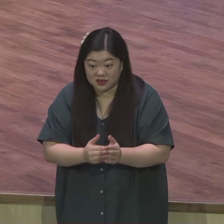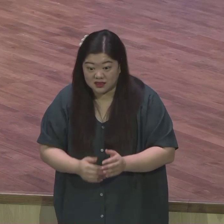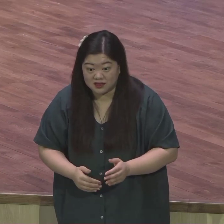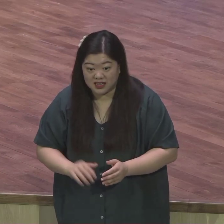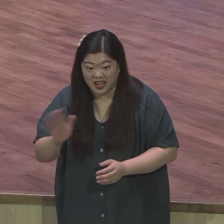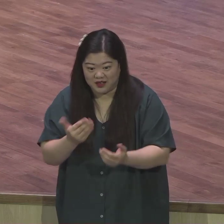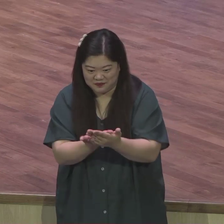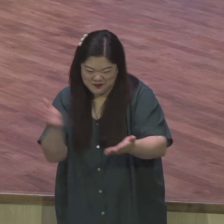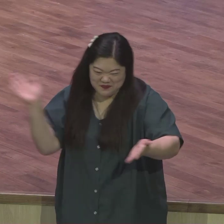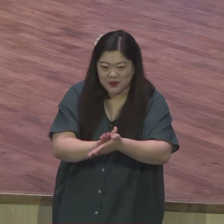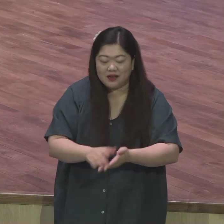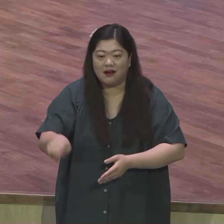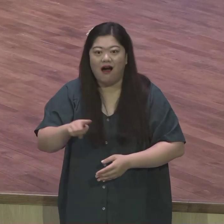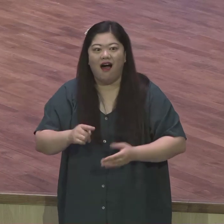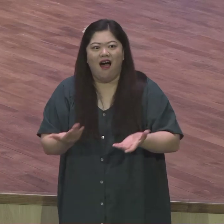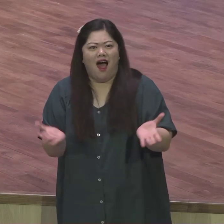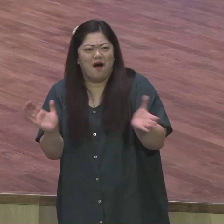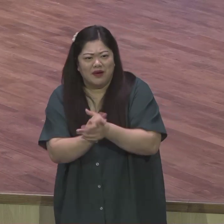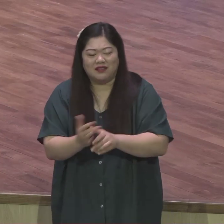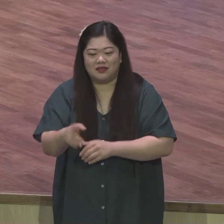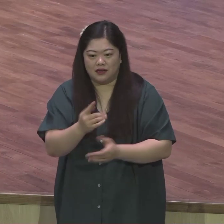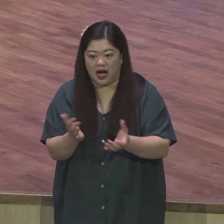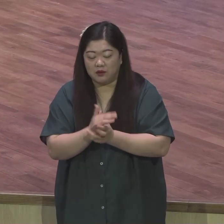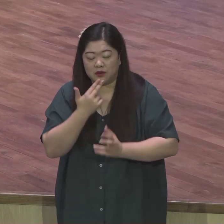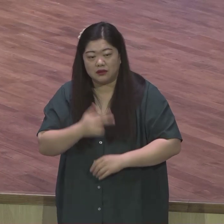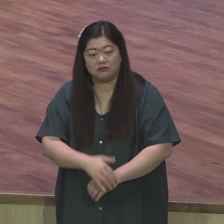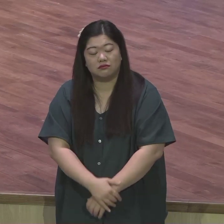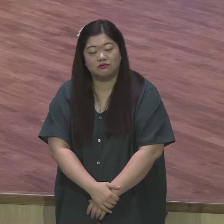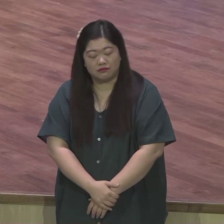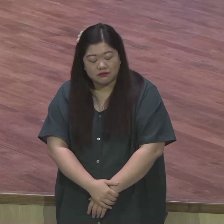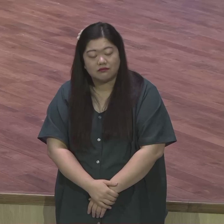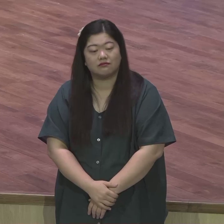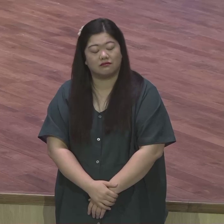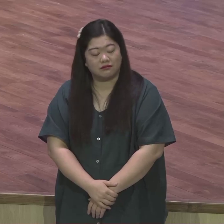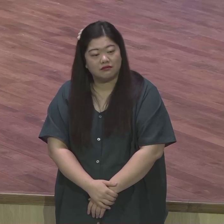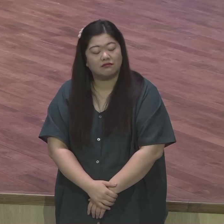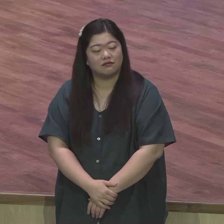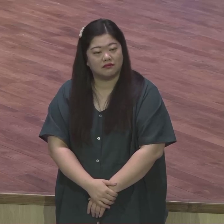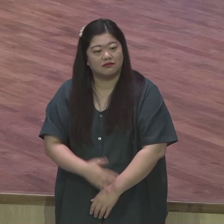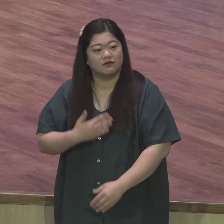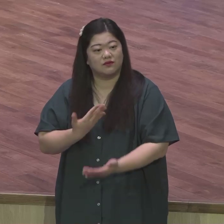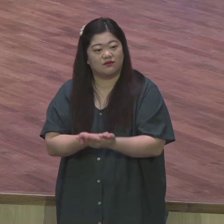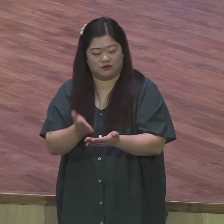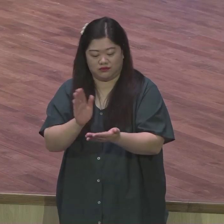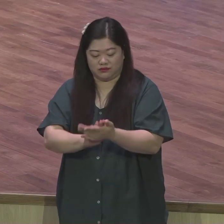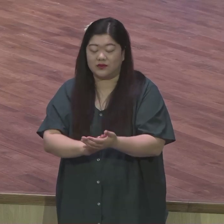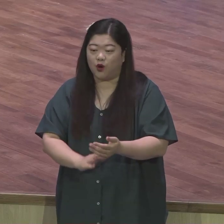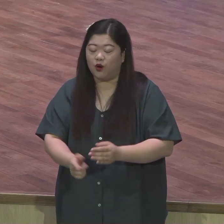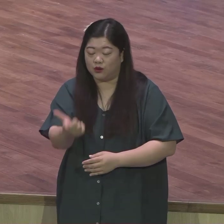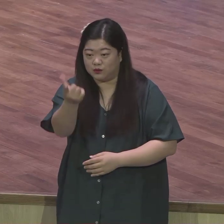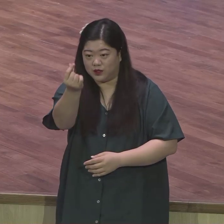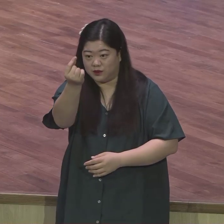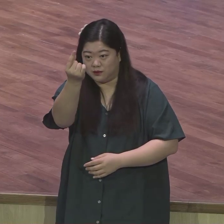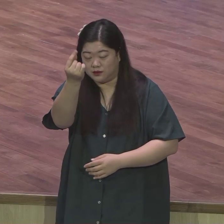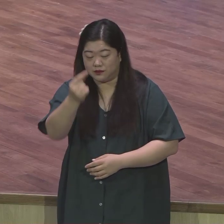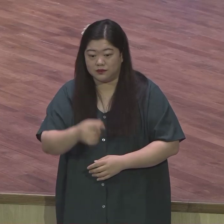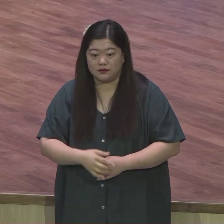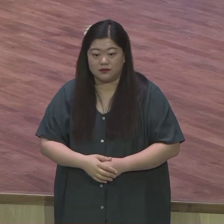무덤덤 혁명은 커녕 지금 내가 내 개인 문제도 지금